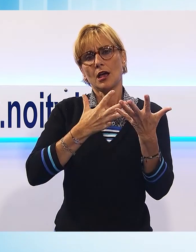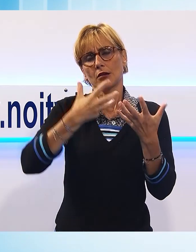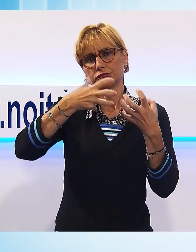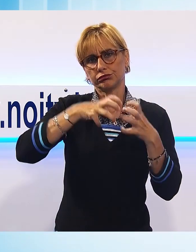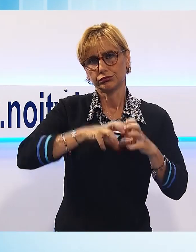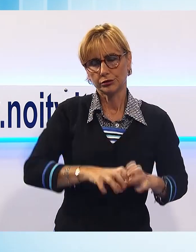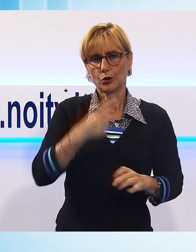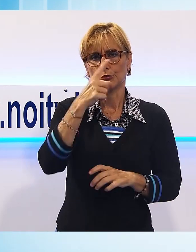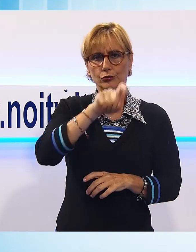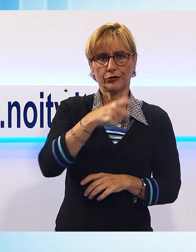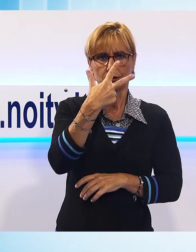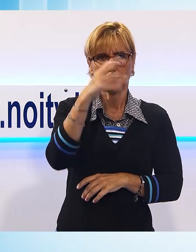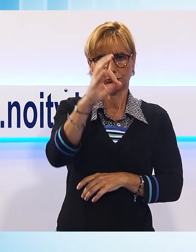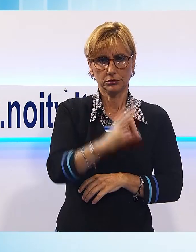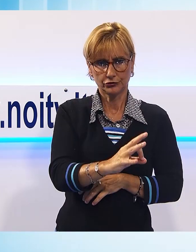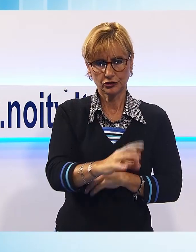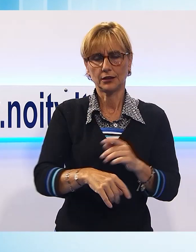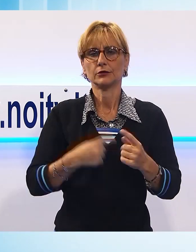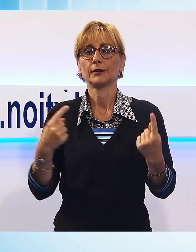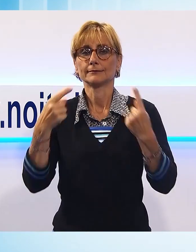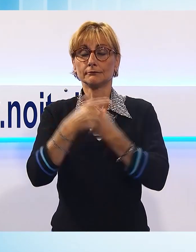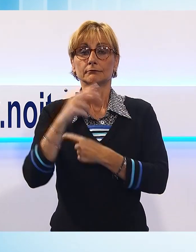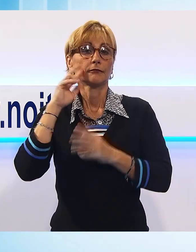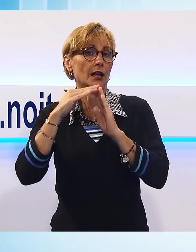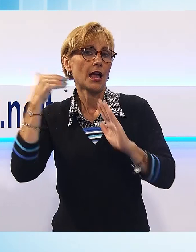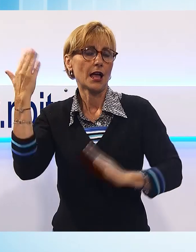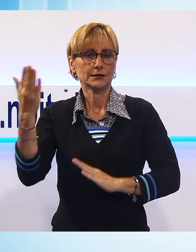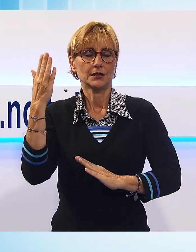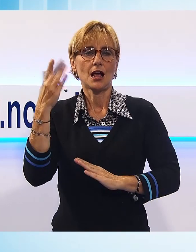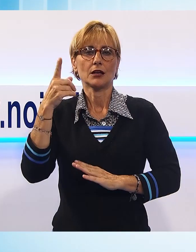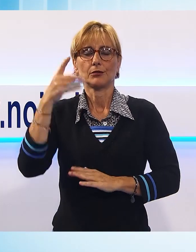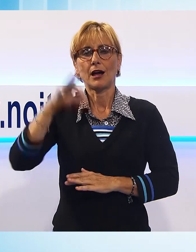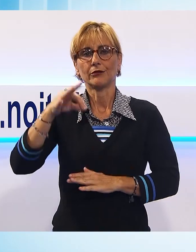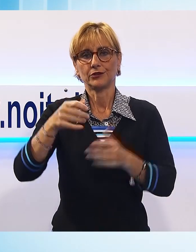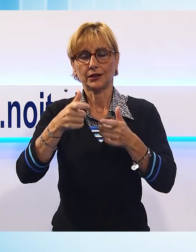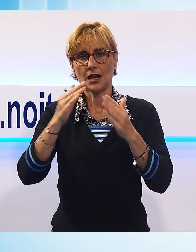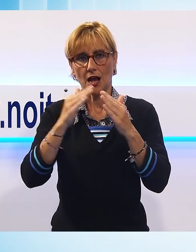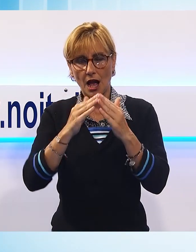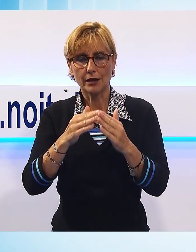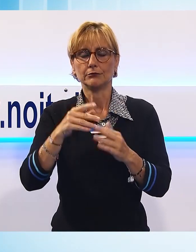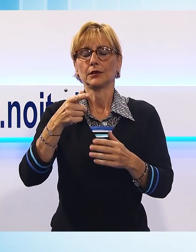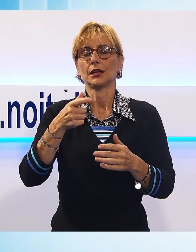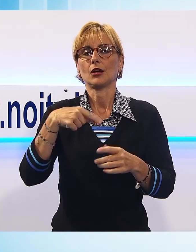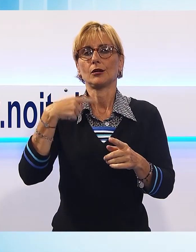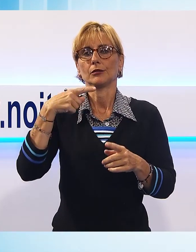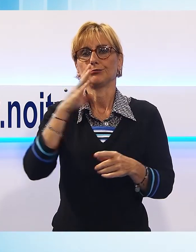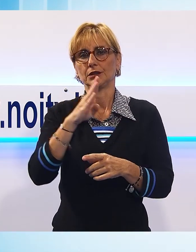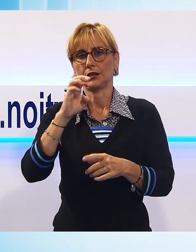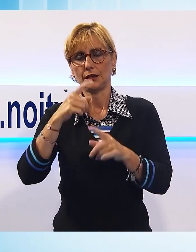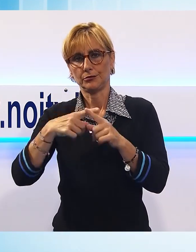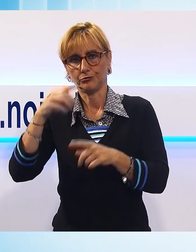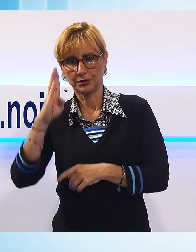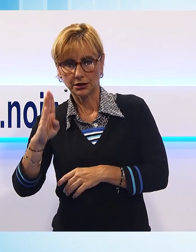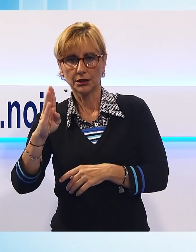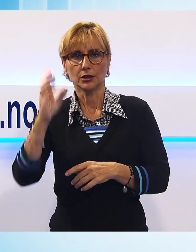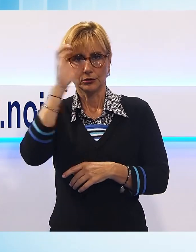Versilia dell'1,3%. Quelle extra alberghiere come affittacamere, B&B e appartamenti ad uso turistico sono